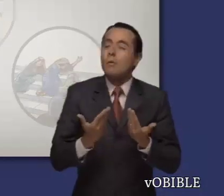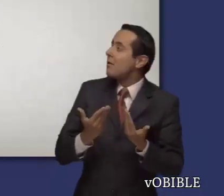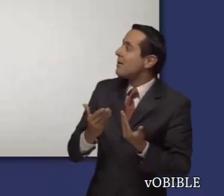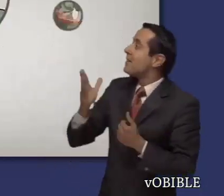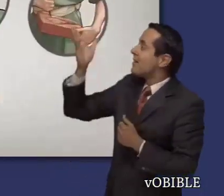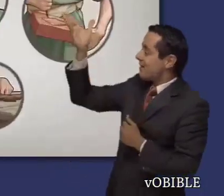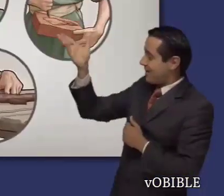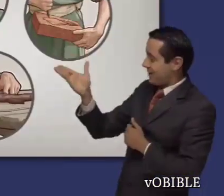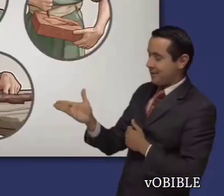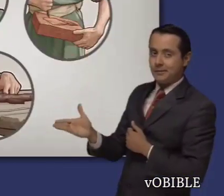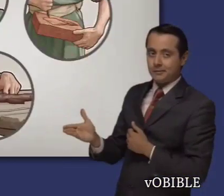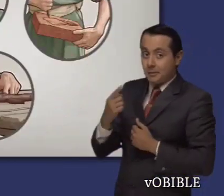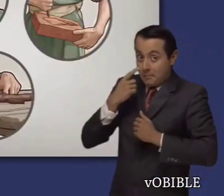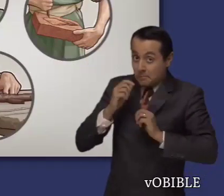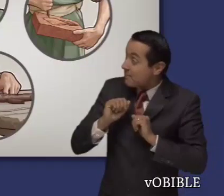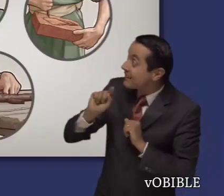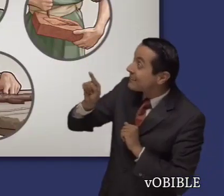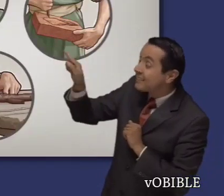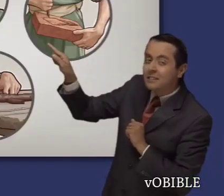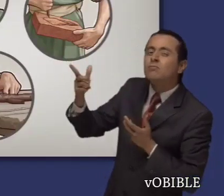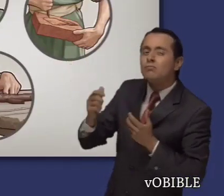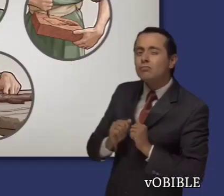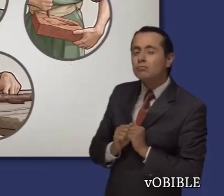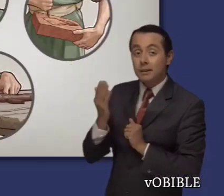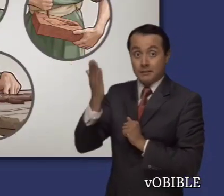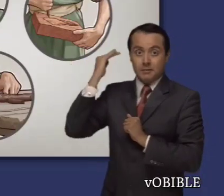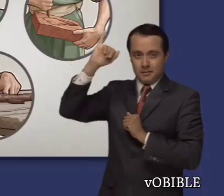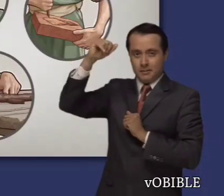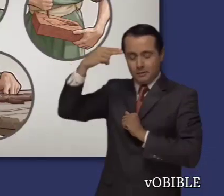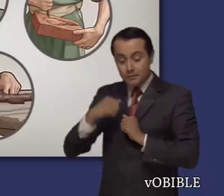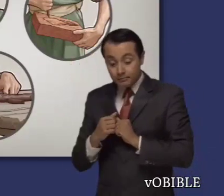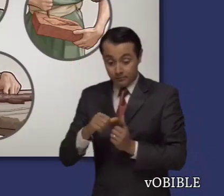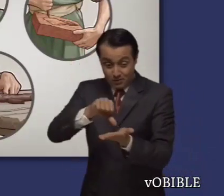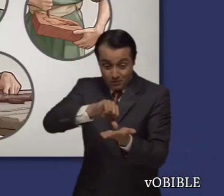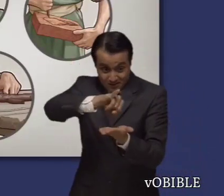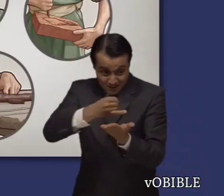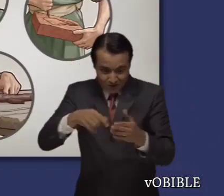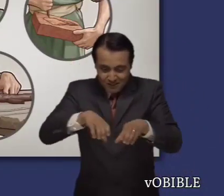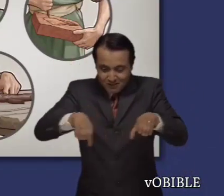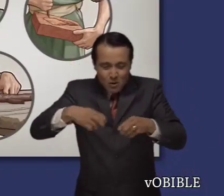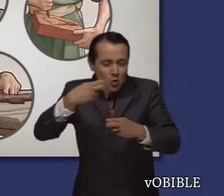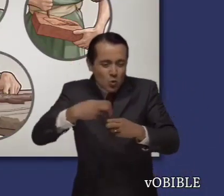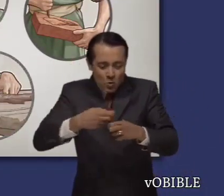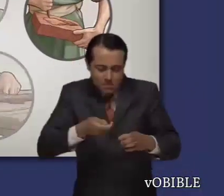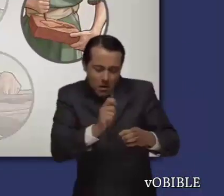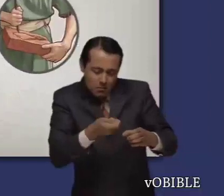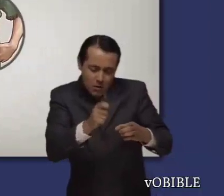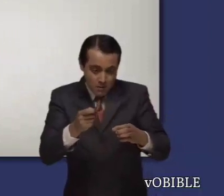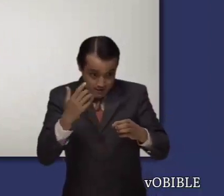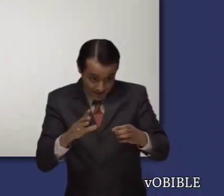En muchas ocasiones, Ezequiel comunicó las profecías de Jehová mediante acciones simbólicas. Por ejemplo,